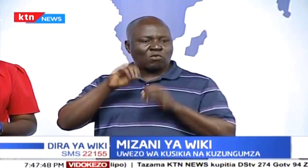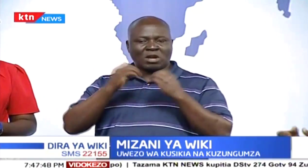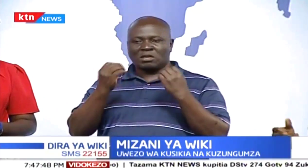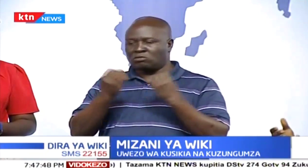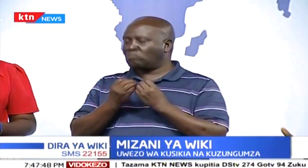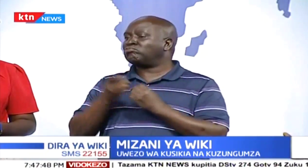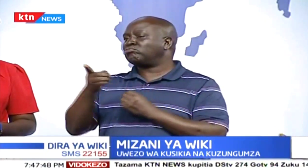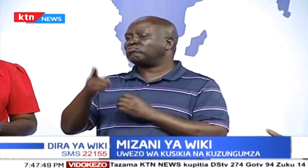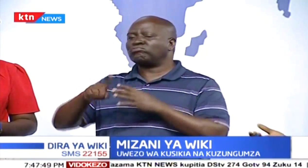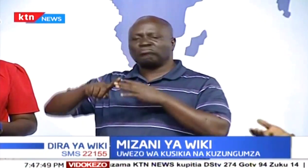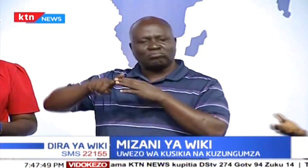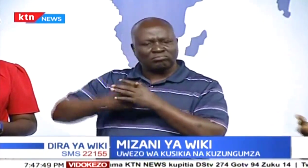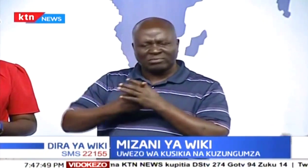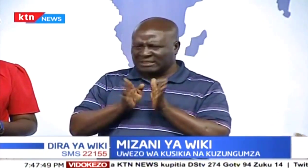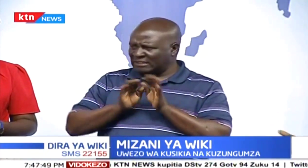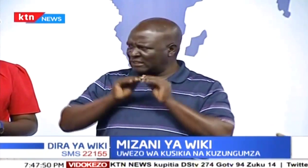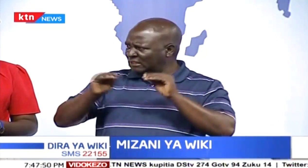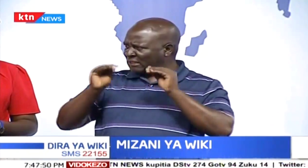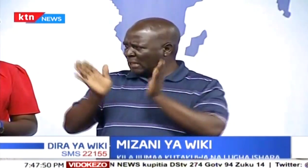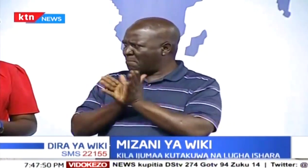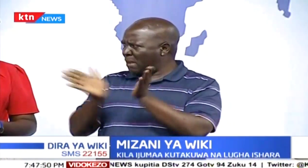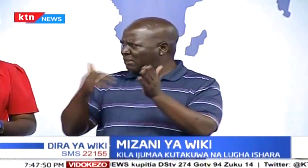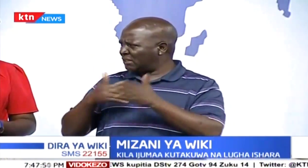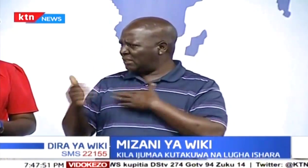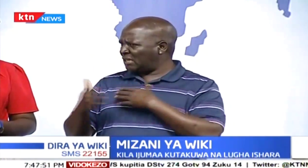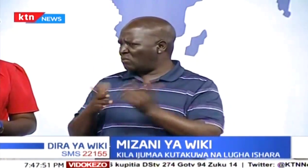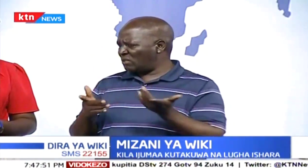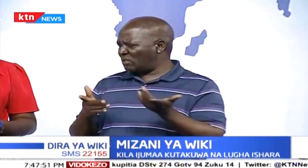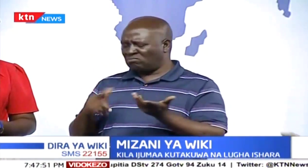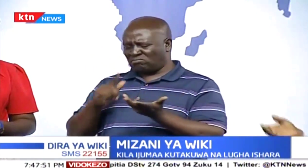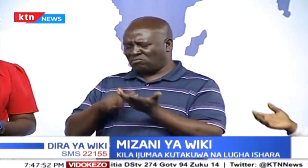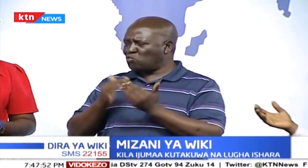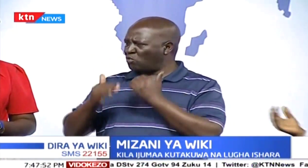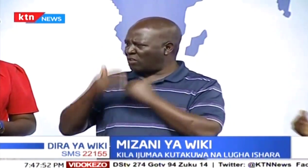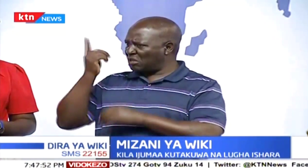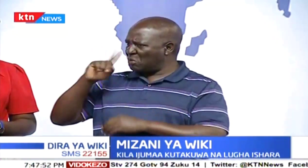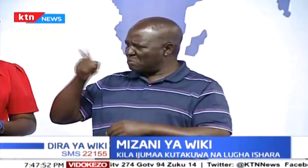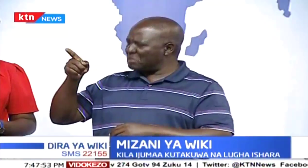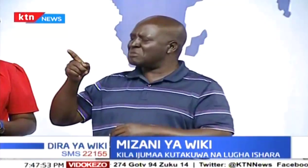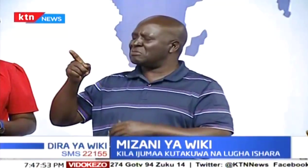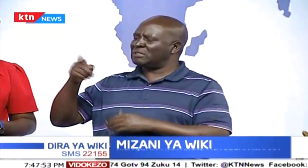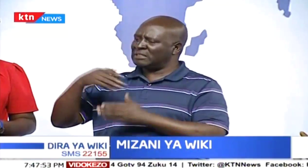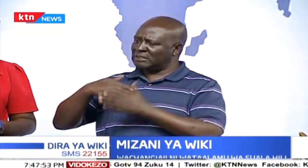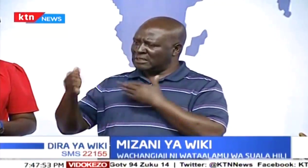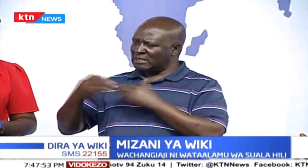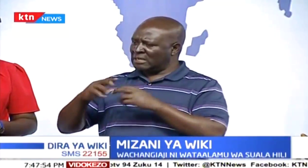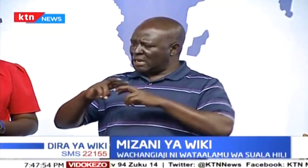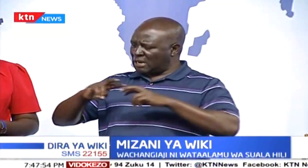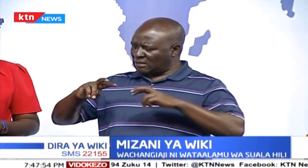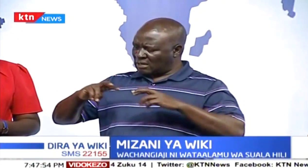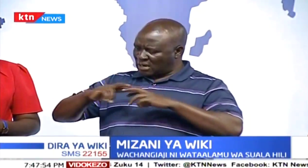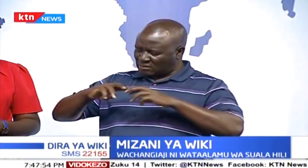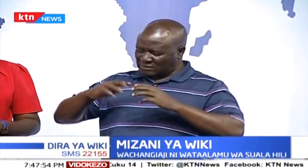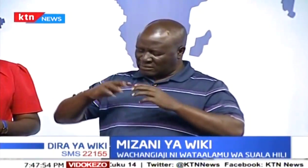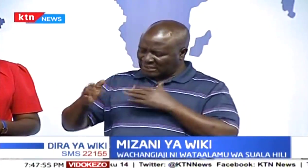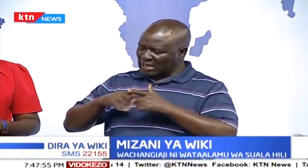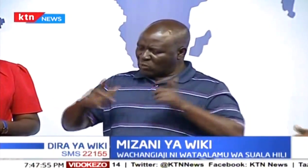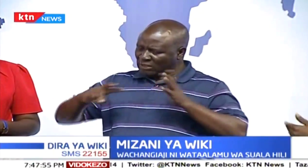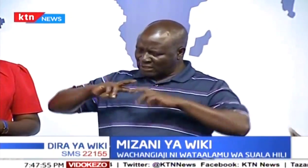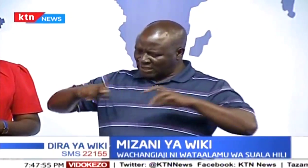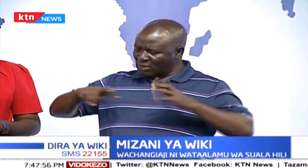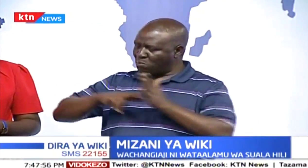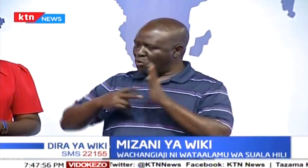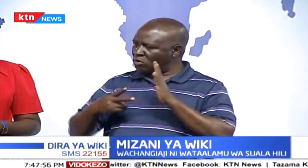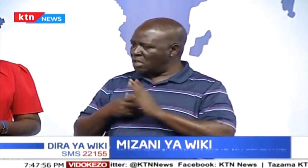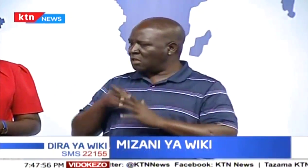unaeza kueleza mango mingi. Kwa hivyo, kuna wengi wetu ambao wanafundisha luga ya ishara. Kwa hivyo,